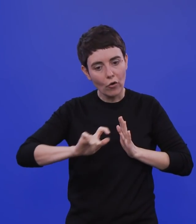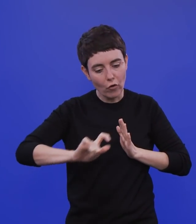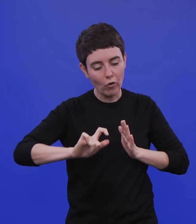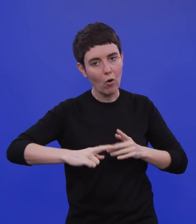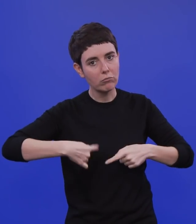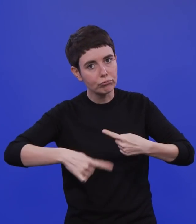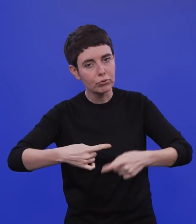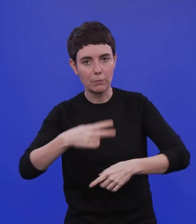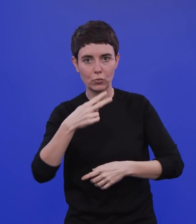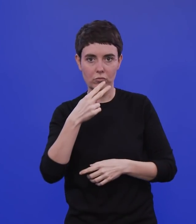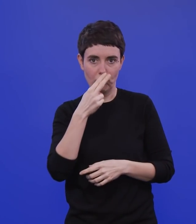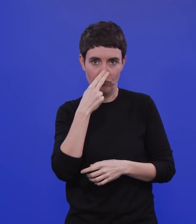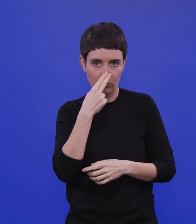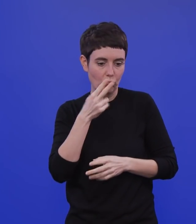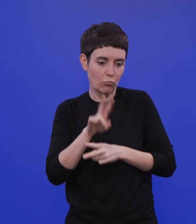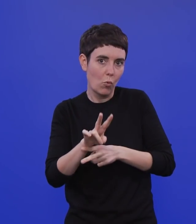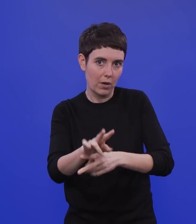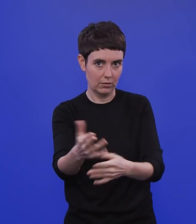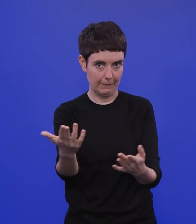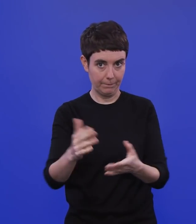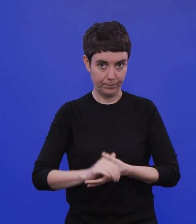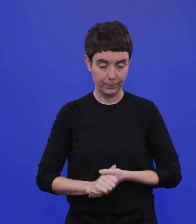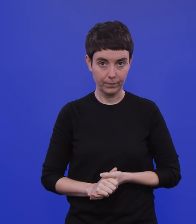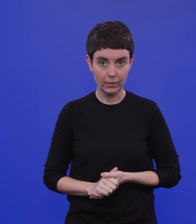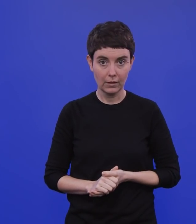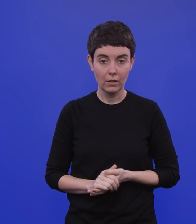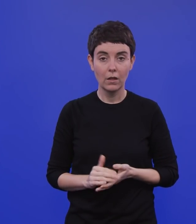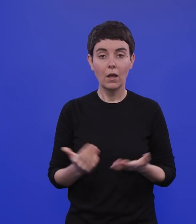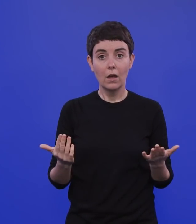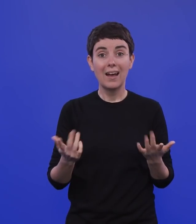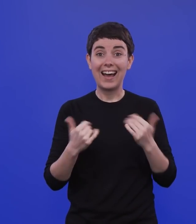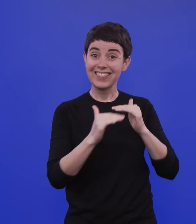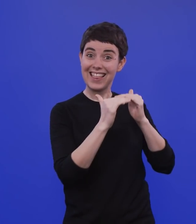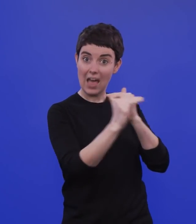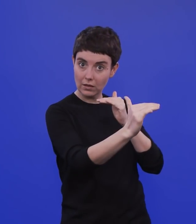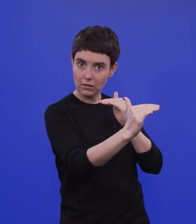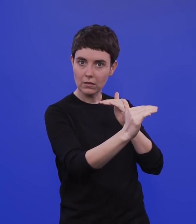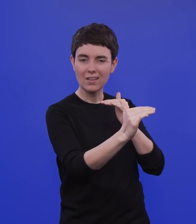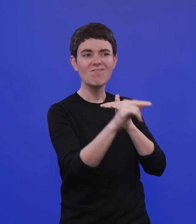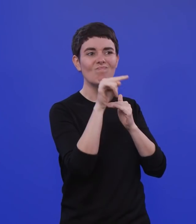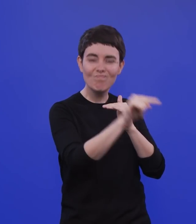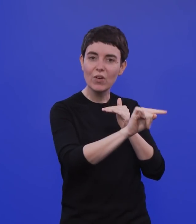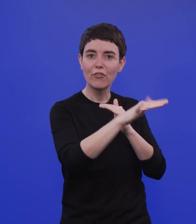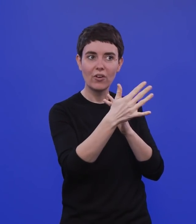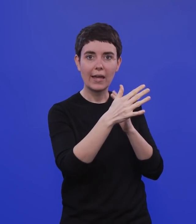ja dann leider so in anderen Ländern, wo es vielleicht auch ein bisschen einfacher ist, das zu machen, weil das kleinere Länder sind.